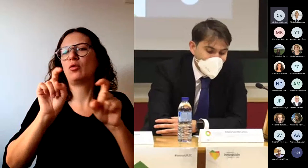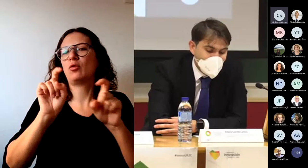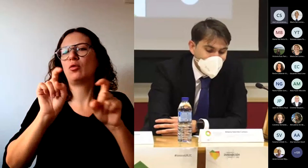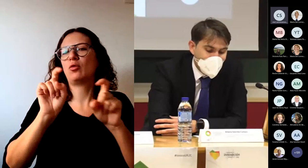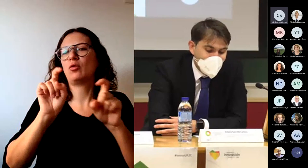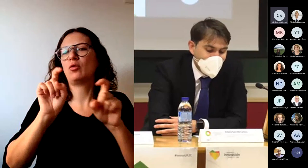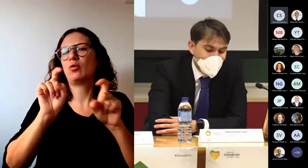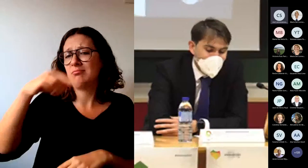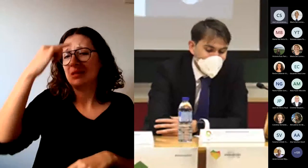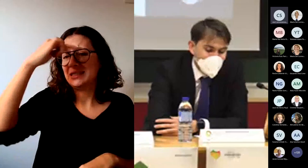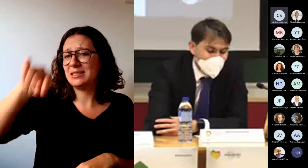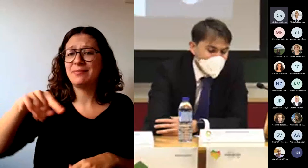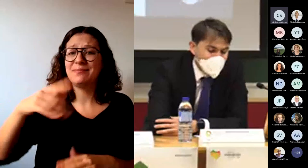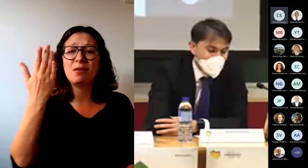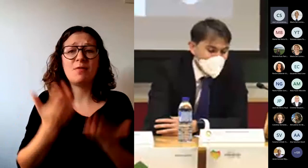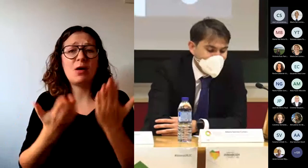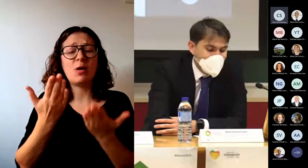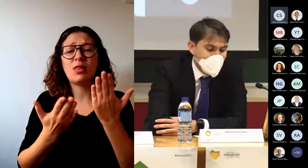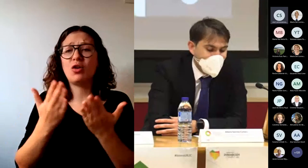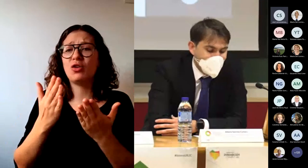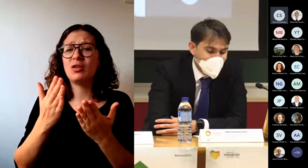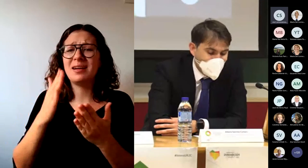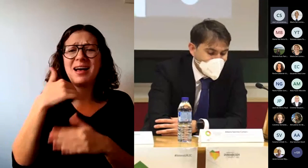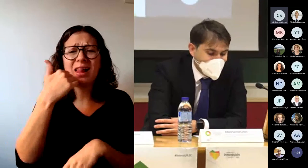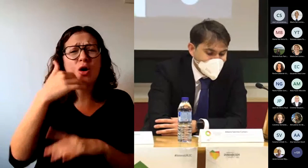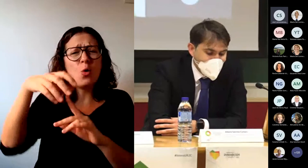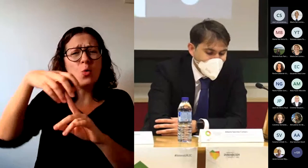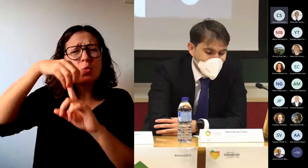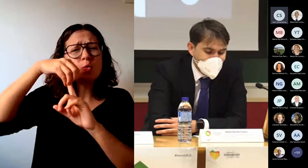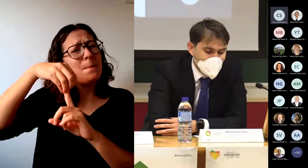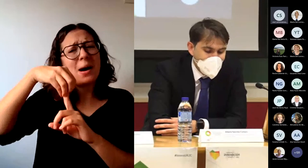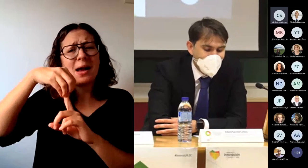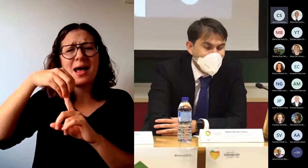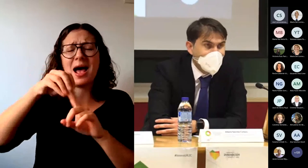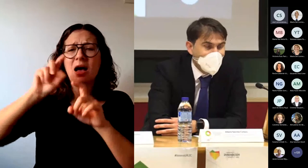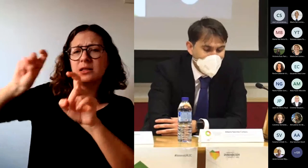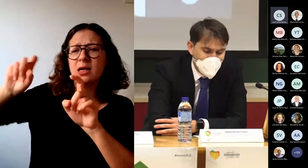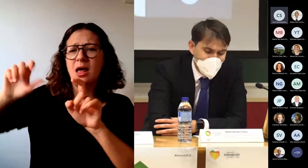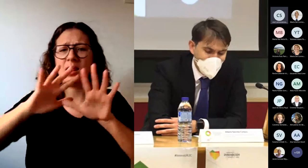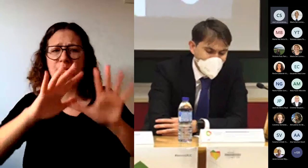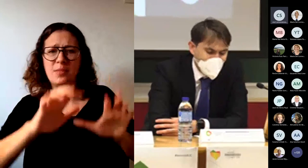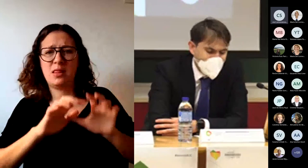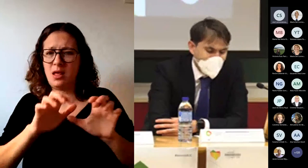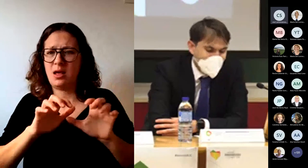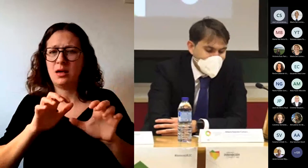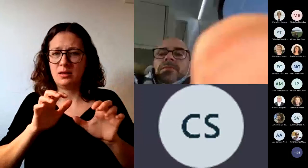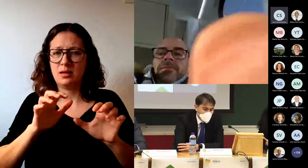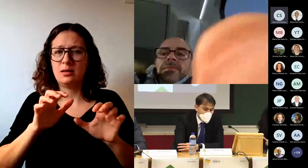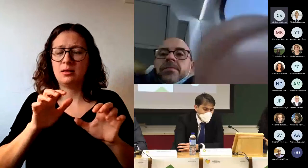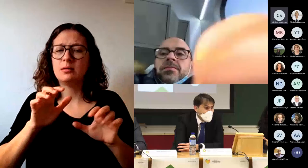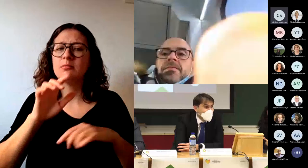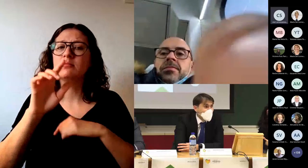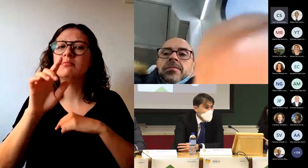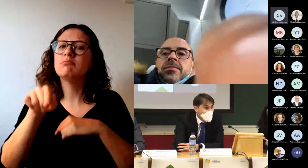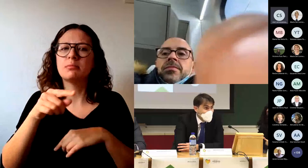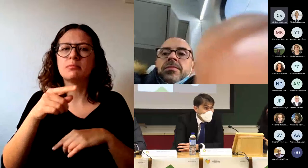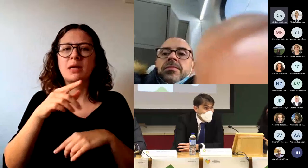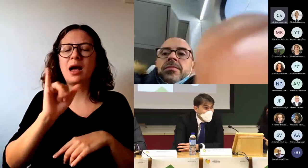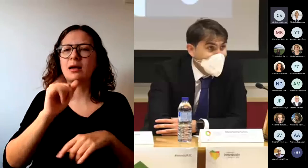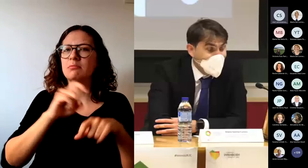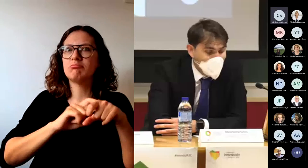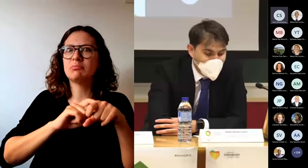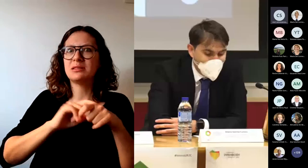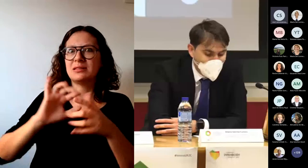la evaluación supone un elemento rectangular del proceso de enseñanza-aprendizaje, que se suma al movimiento dinamizador y transformador, en